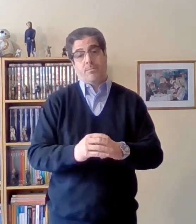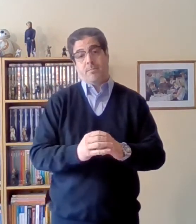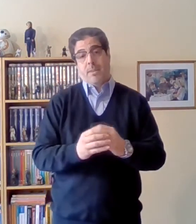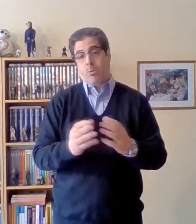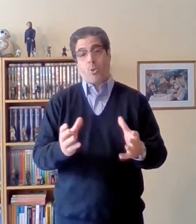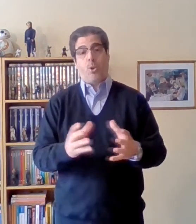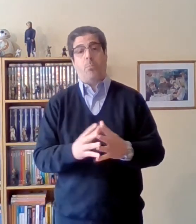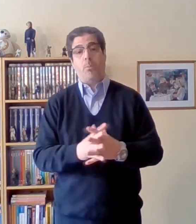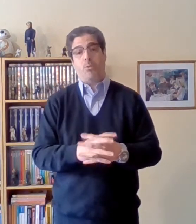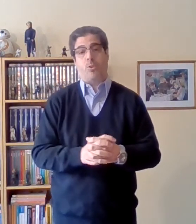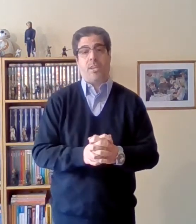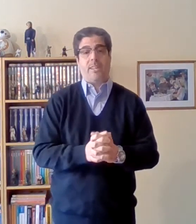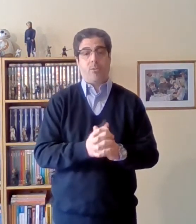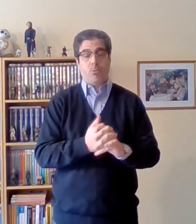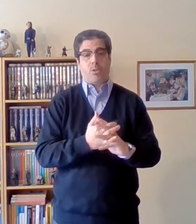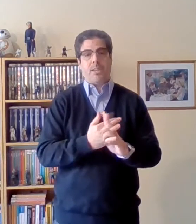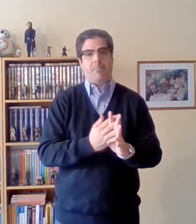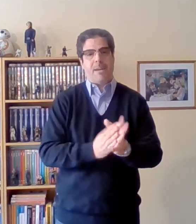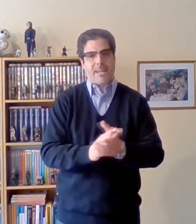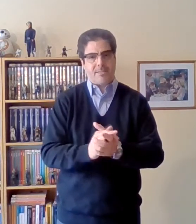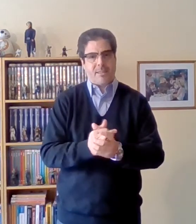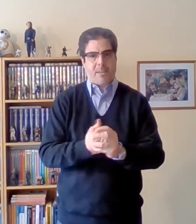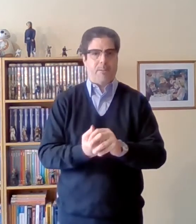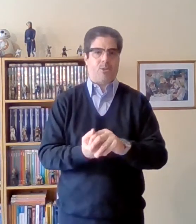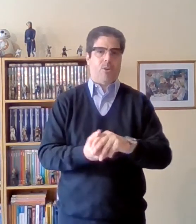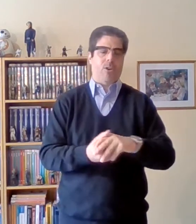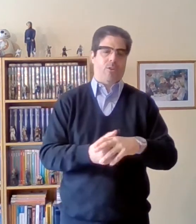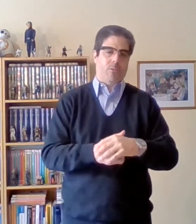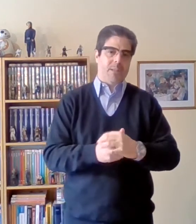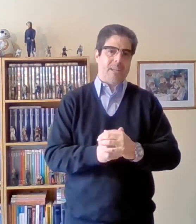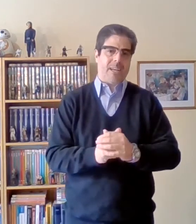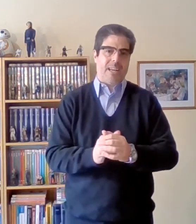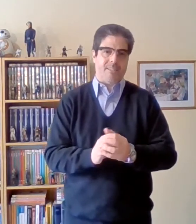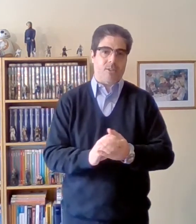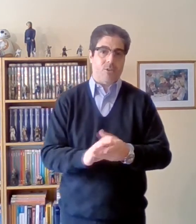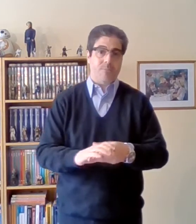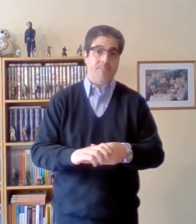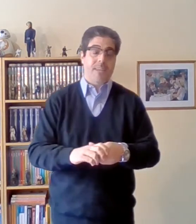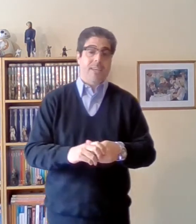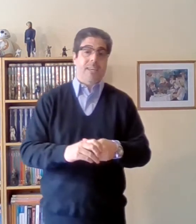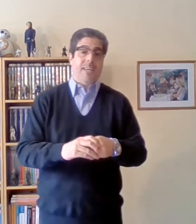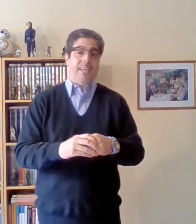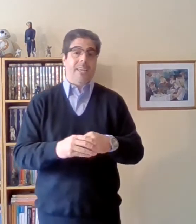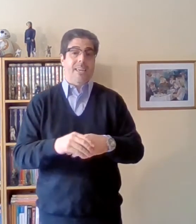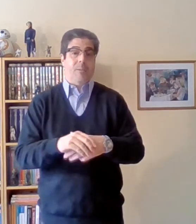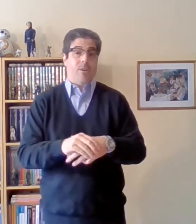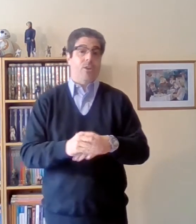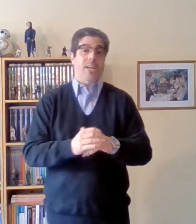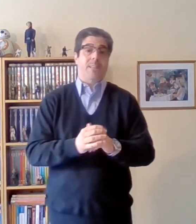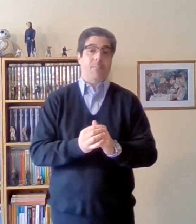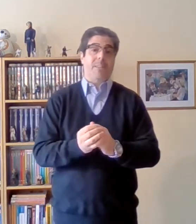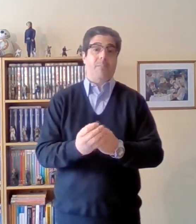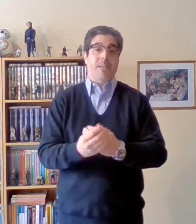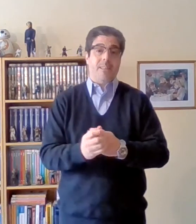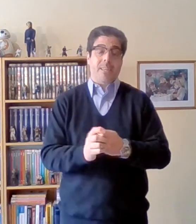otro de los puntos que discute Marx respecto de los economistas clásicos, bueno, es el tema también de